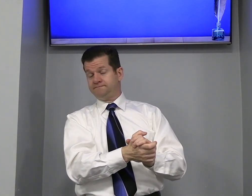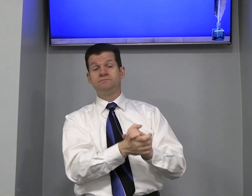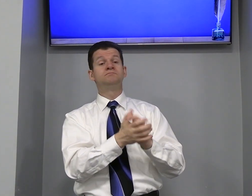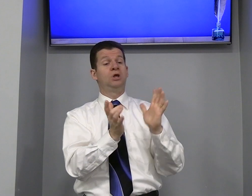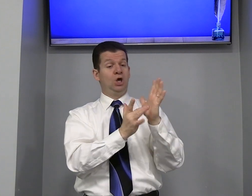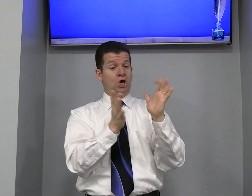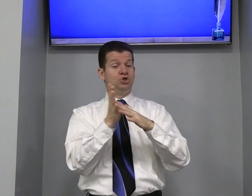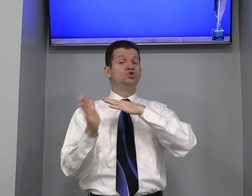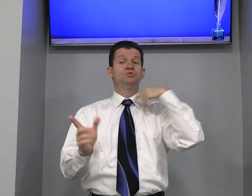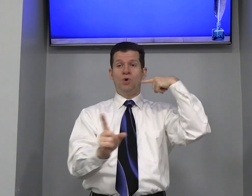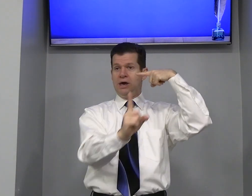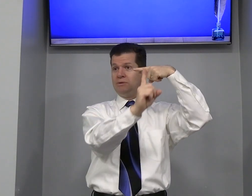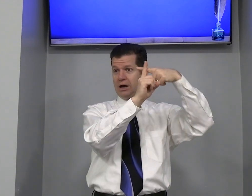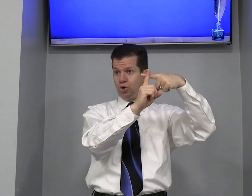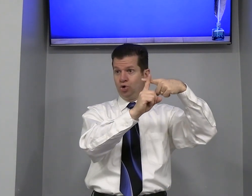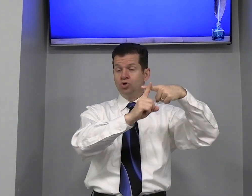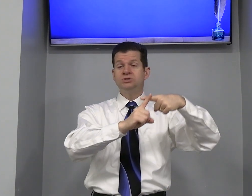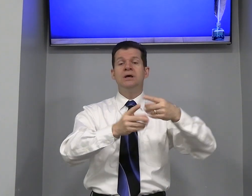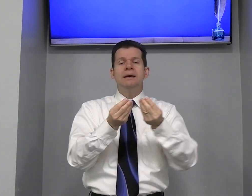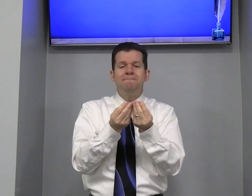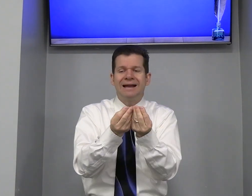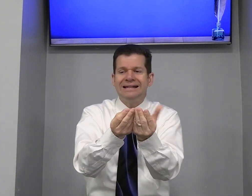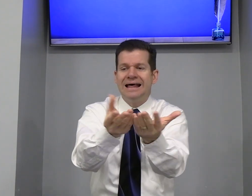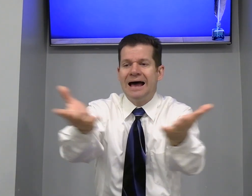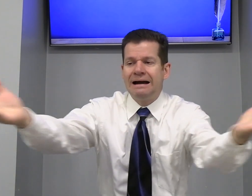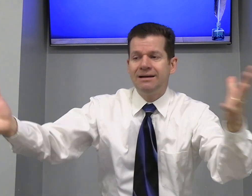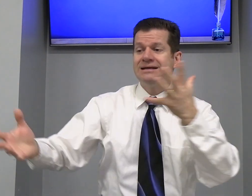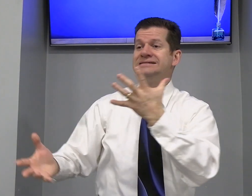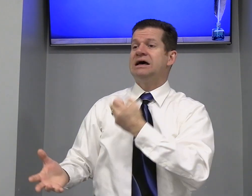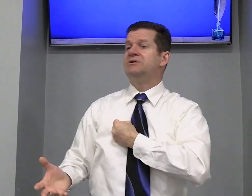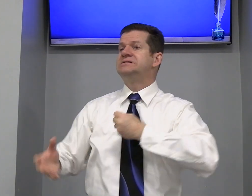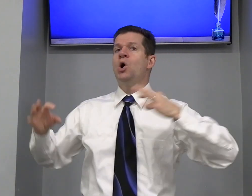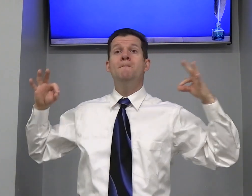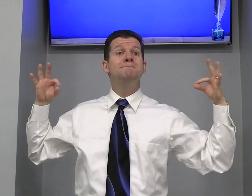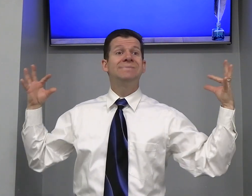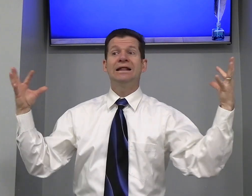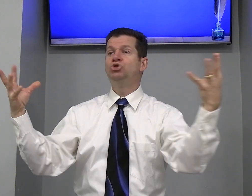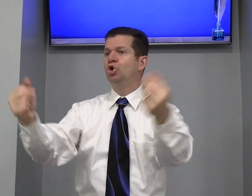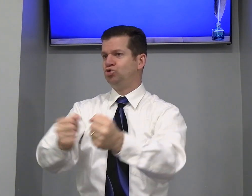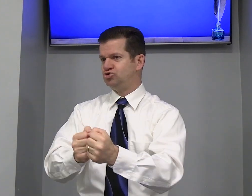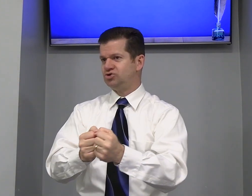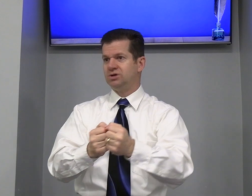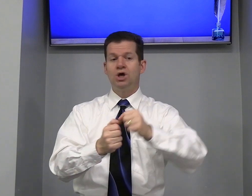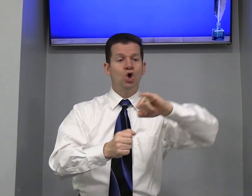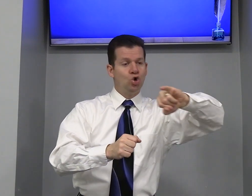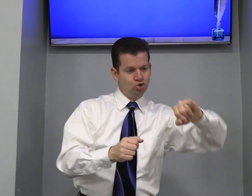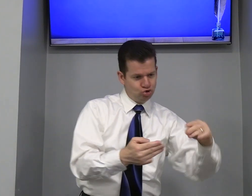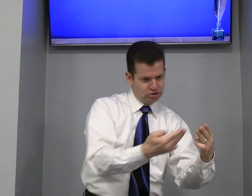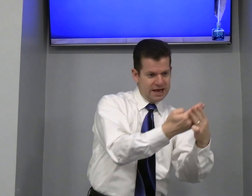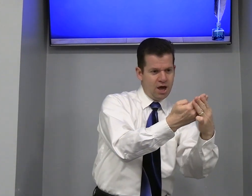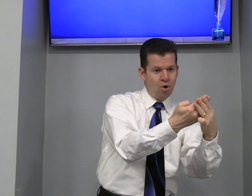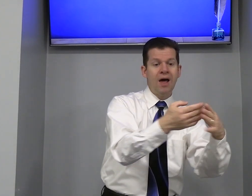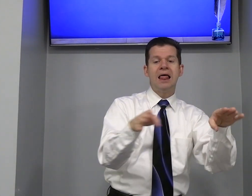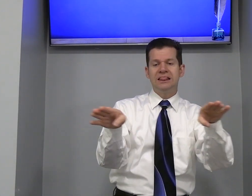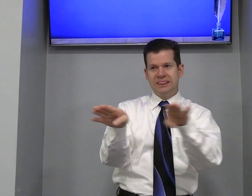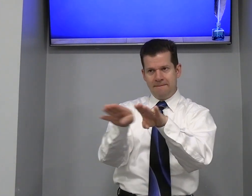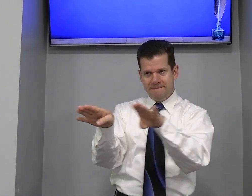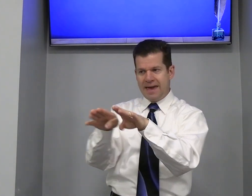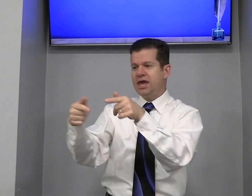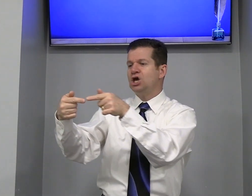Jesus morreu Na cruz Para dar Salvação Para todos Judeu Também